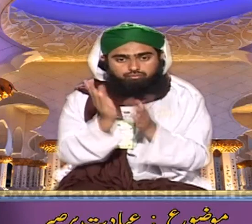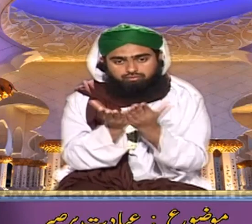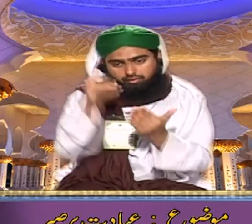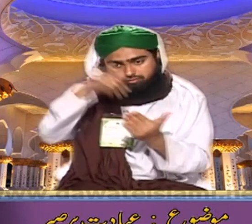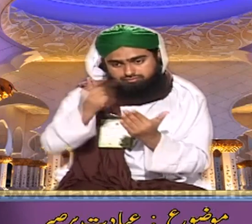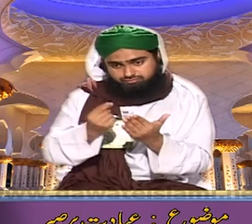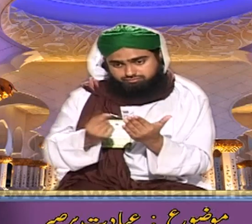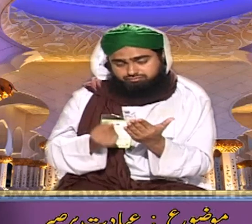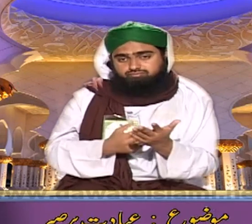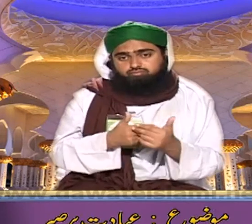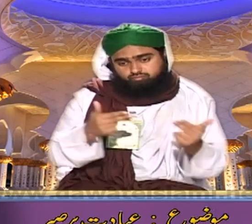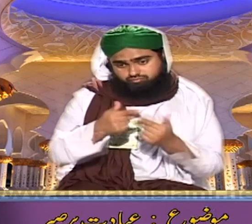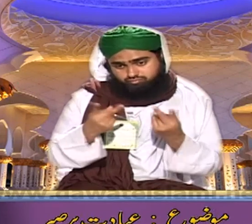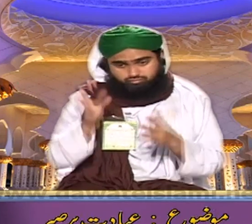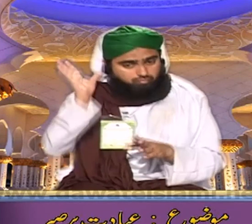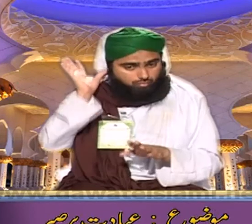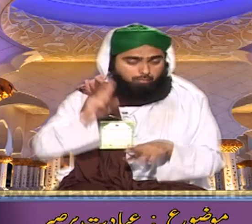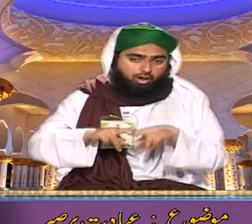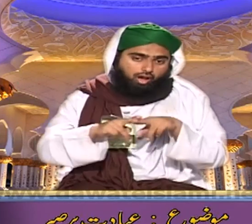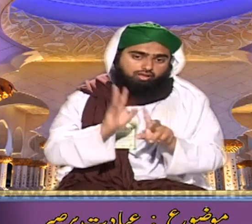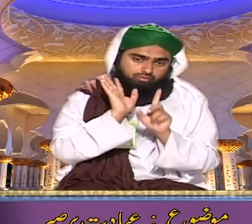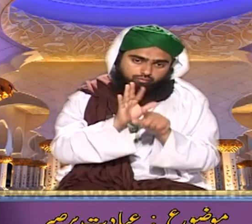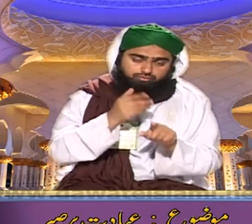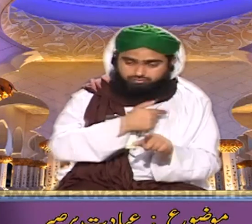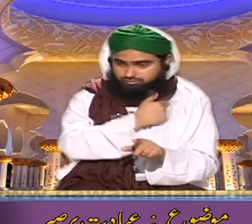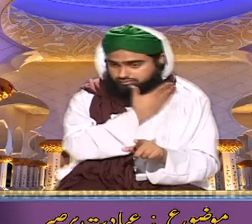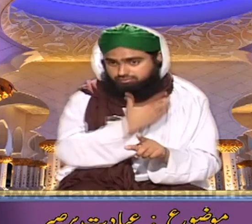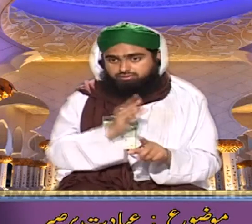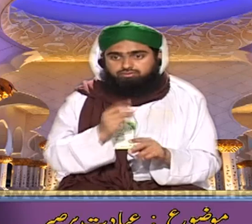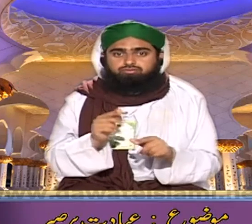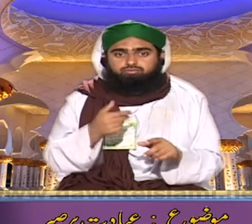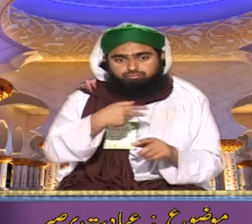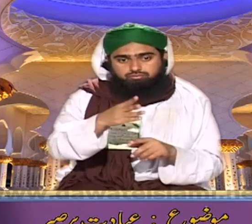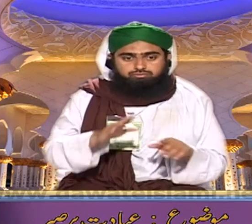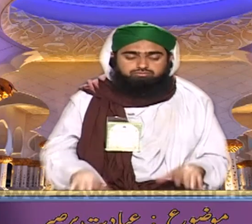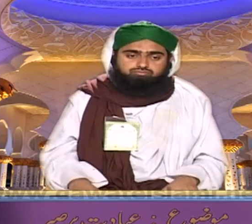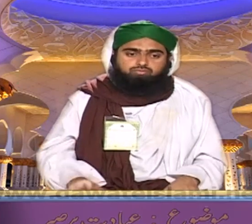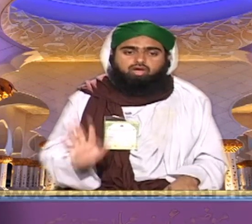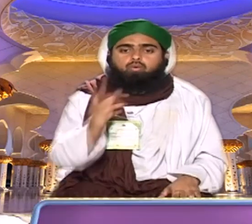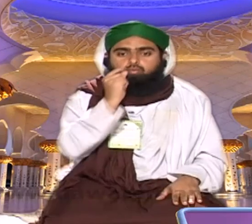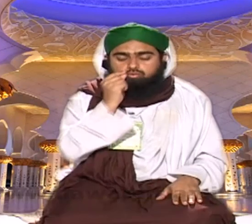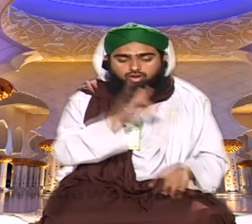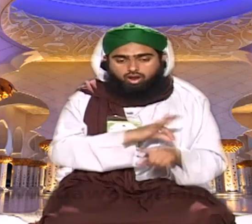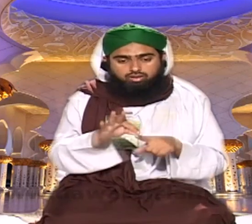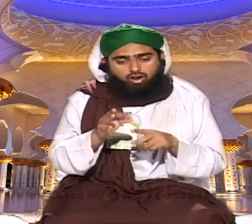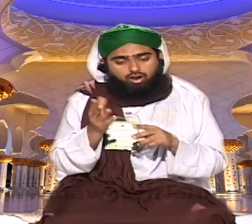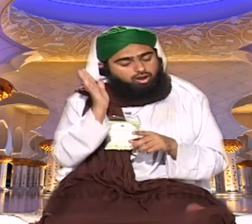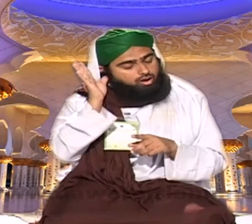کے پوراں بات سو جانے سے فجر میں کھل جاتی اور تاخیر سے سونے کی وجہ سے نہیں کھلتی تو اسے